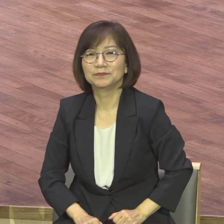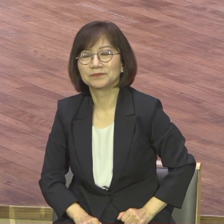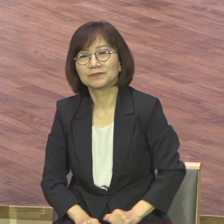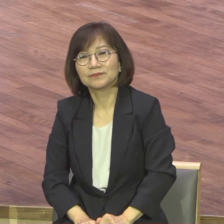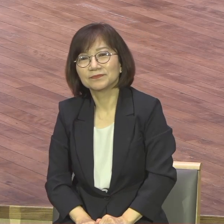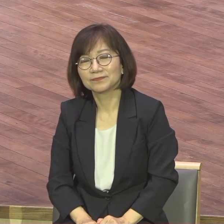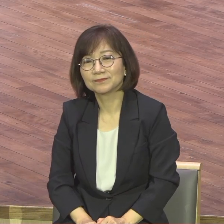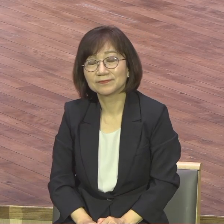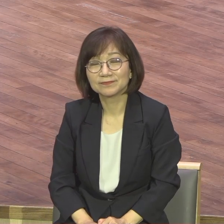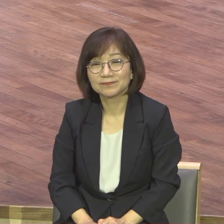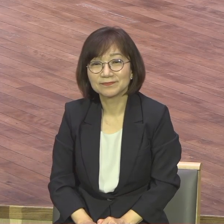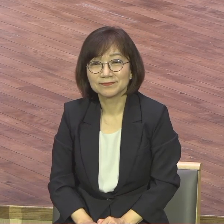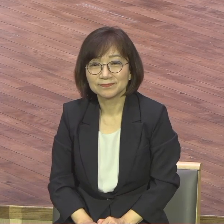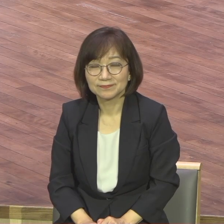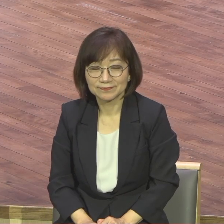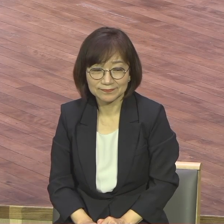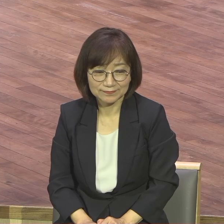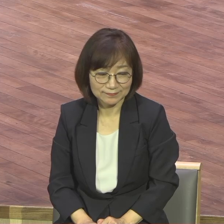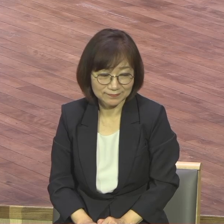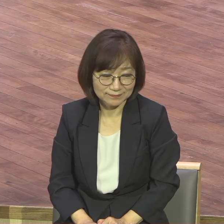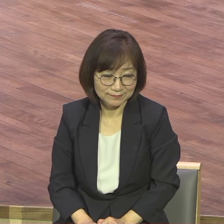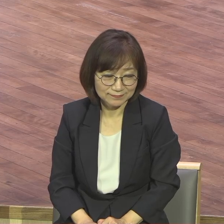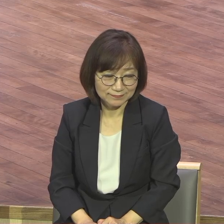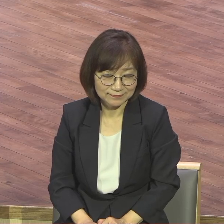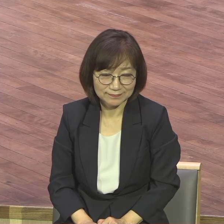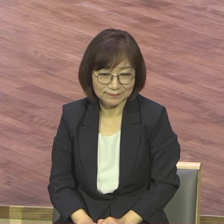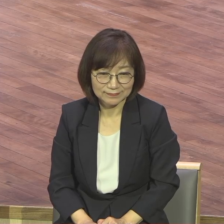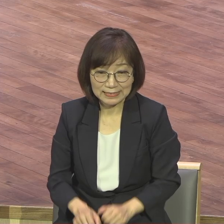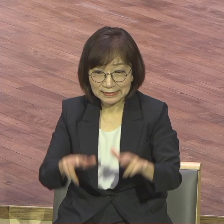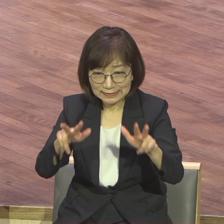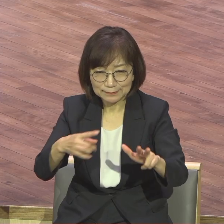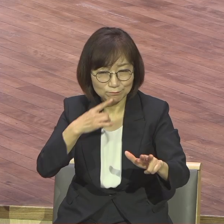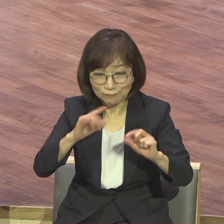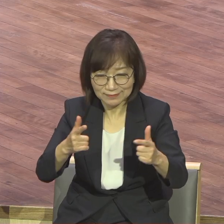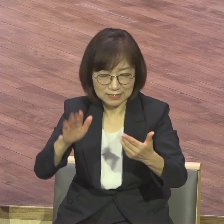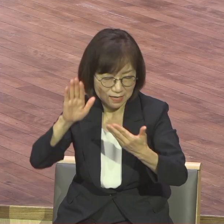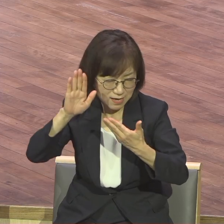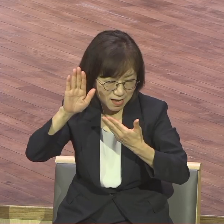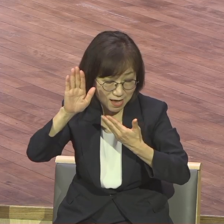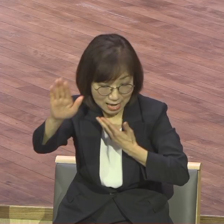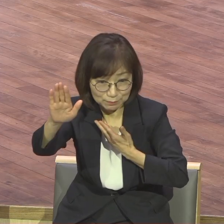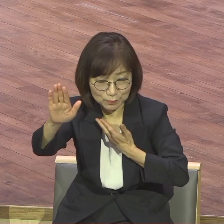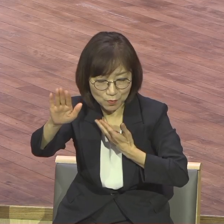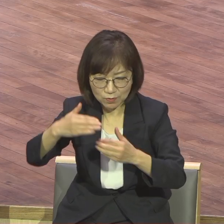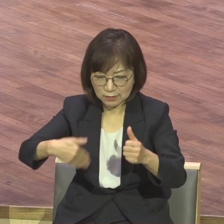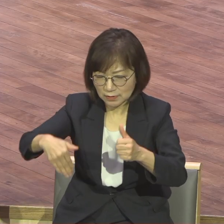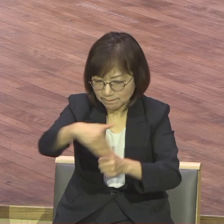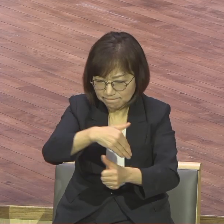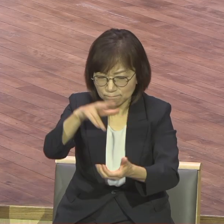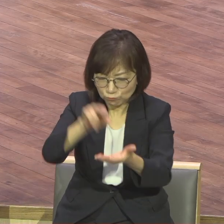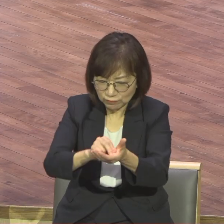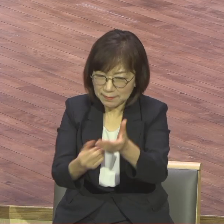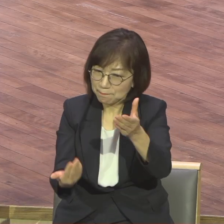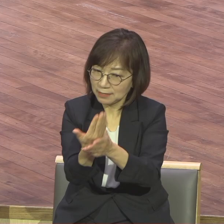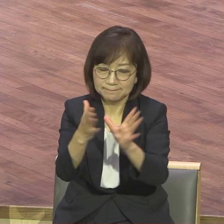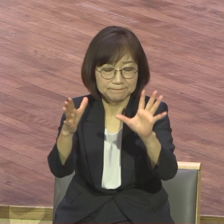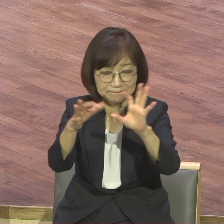지금까지 그러고 왔어요 앞으로 더 영적 흐름을 가지고 어떤 환경 상호 속에서도 언약적 도전을